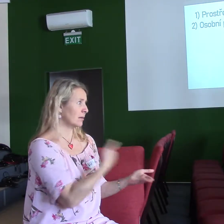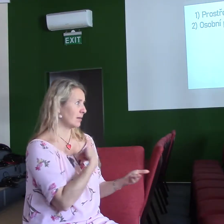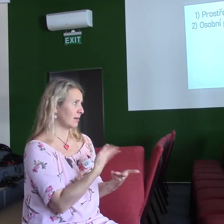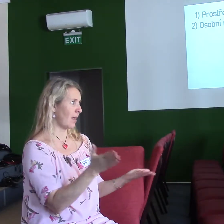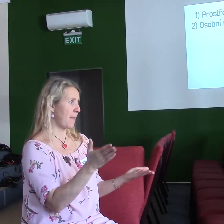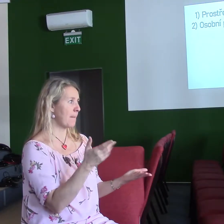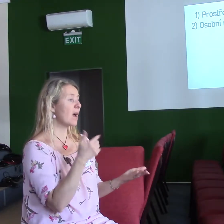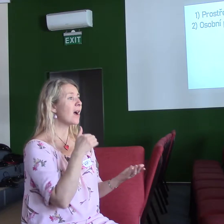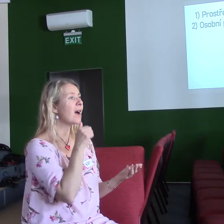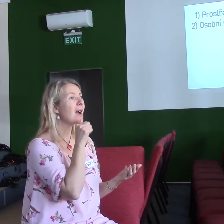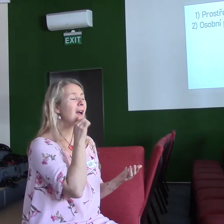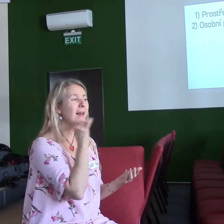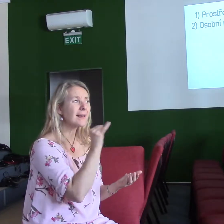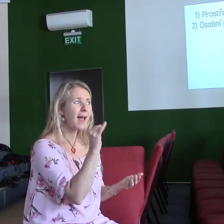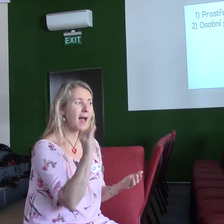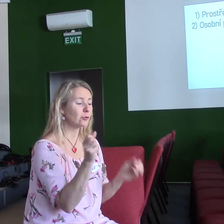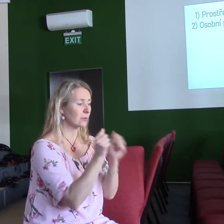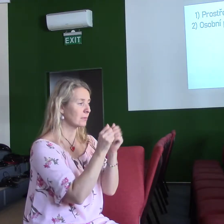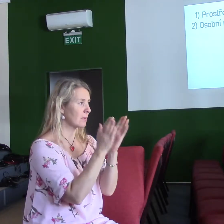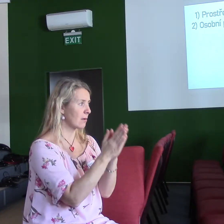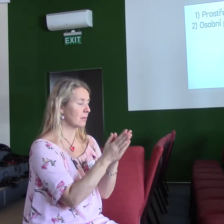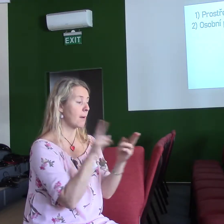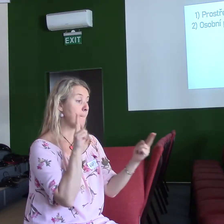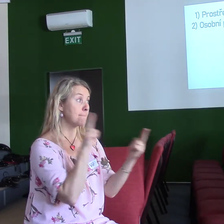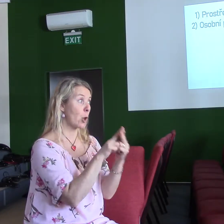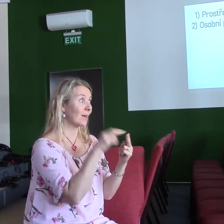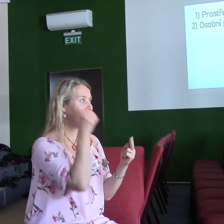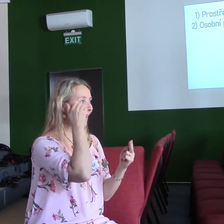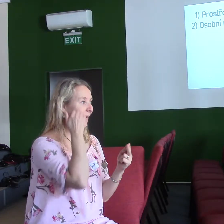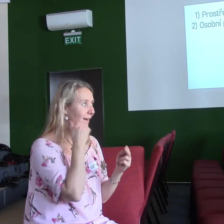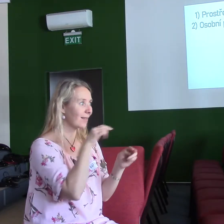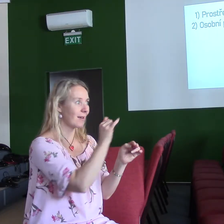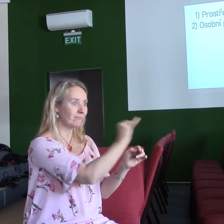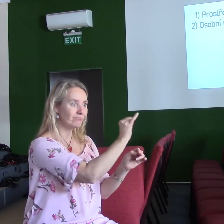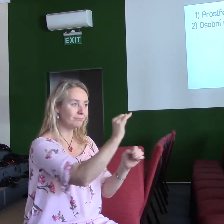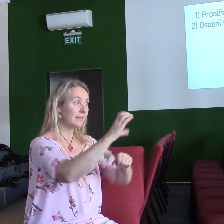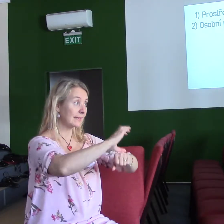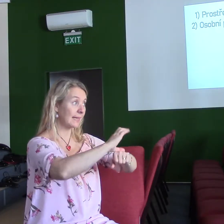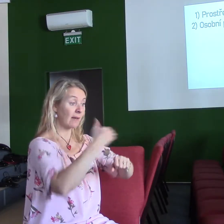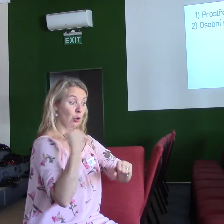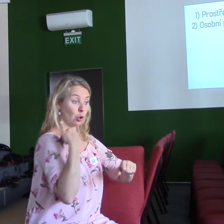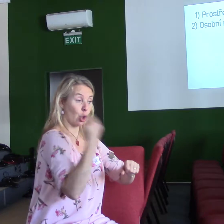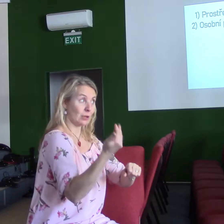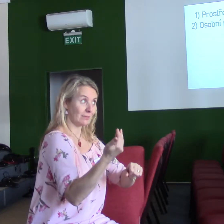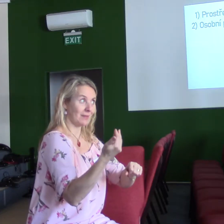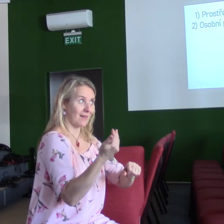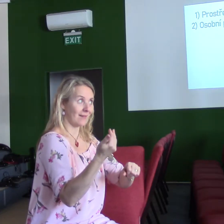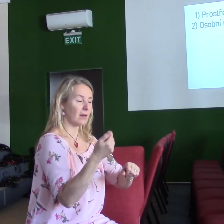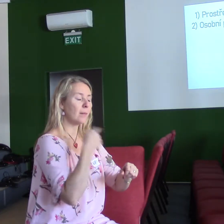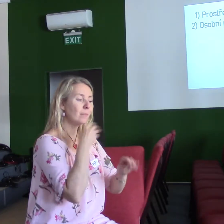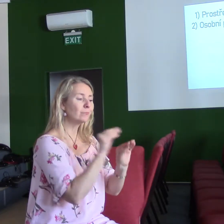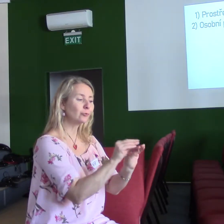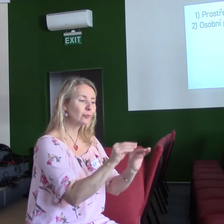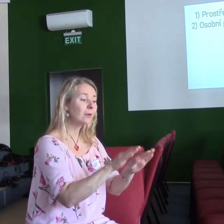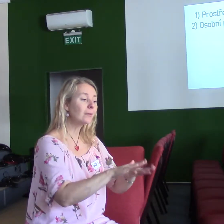Ale každou neděli, když potkali lidi ve sboru, tak ti lidé, dospělí, starší generace, mu říkali